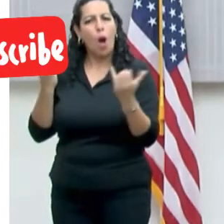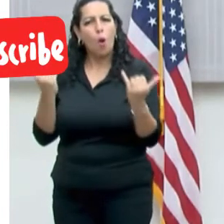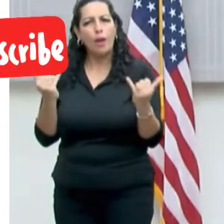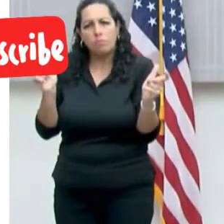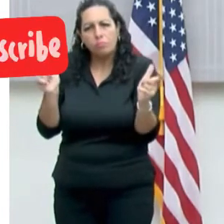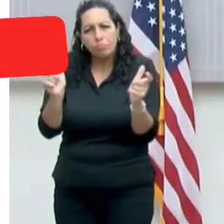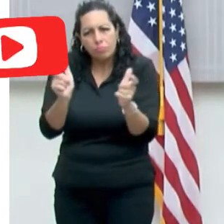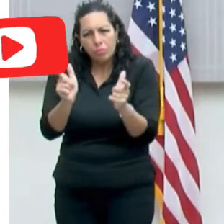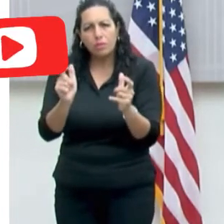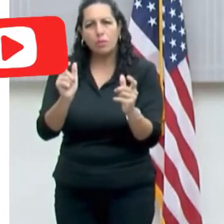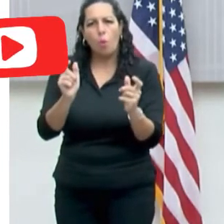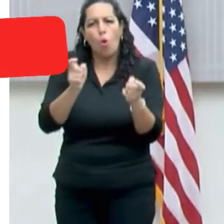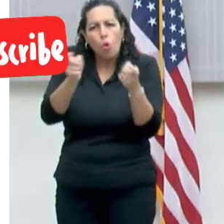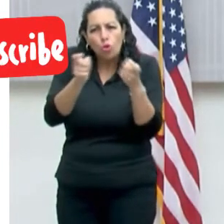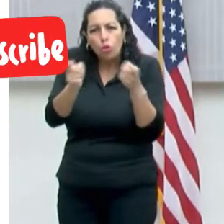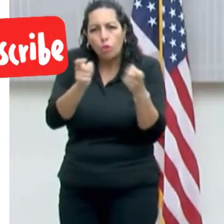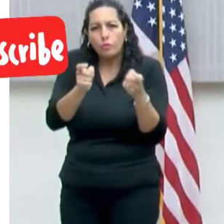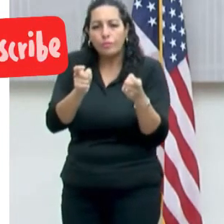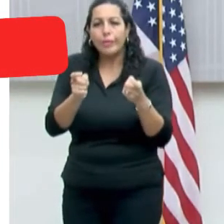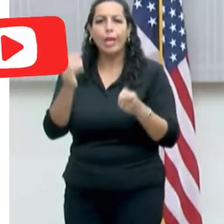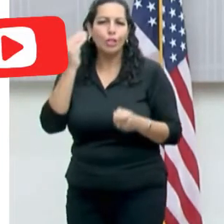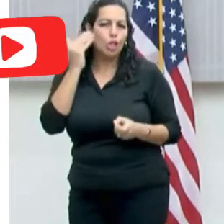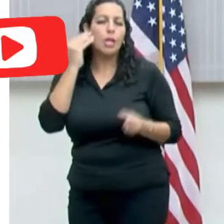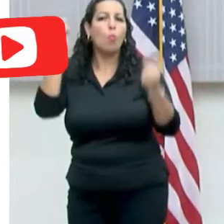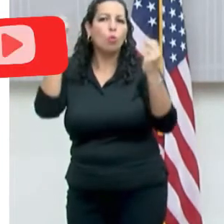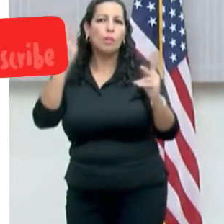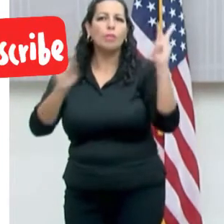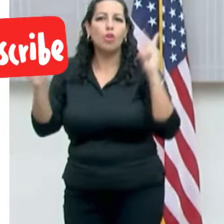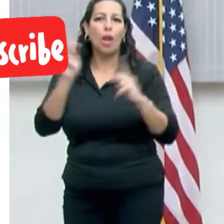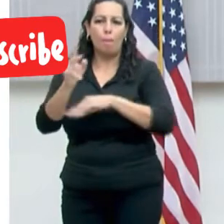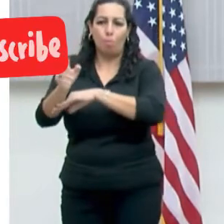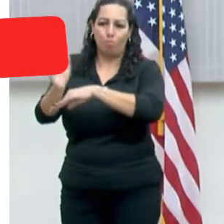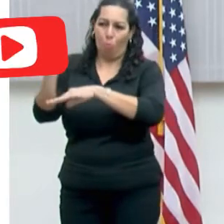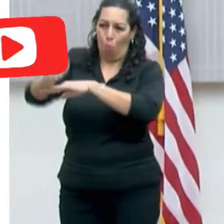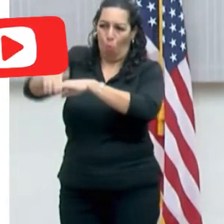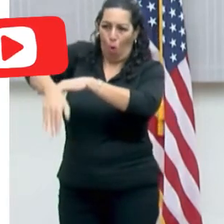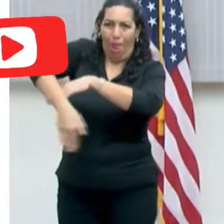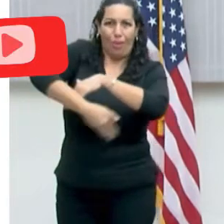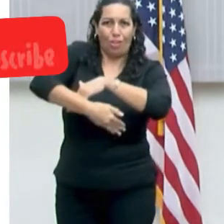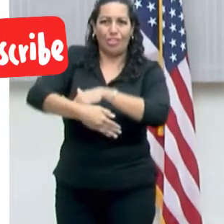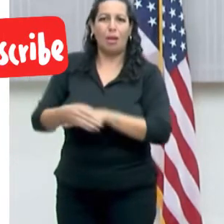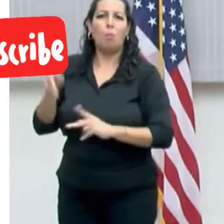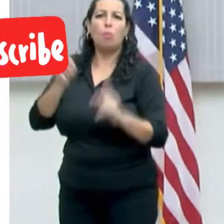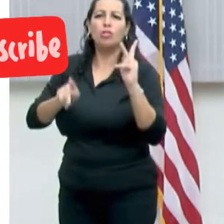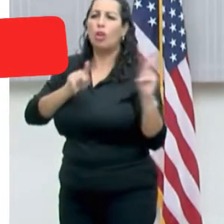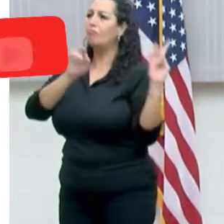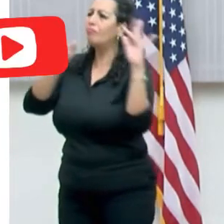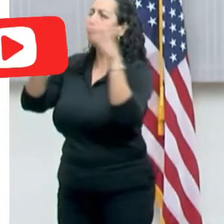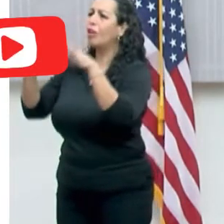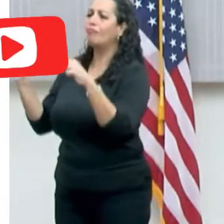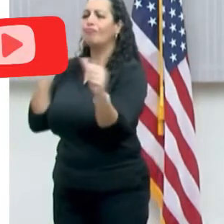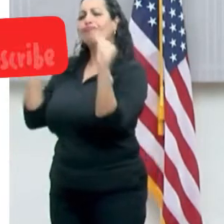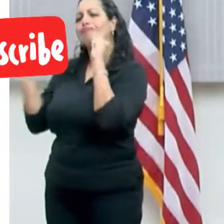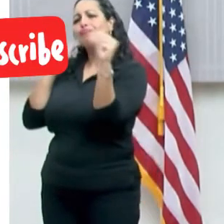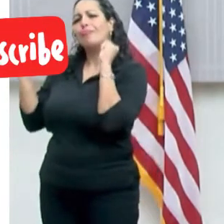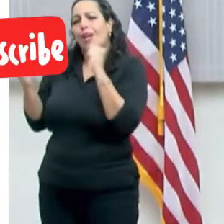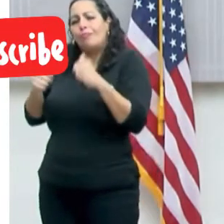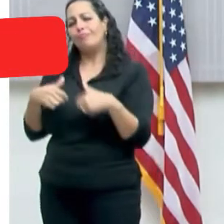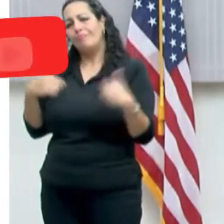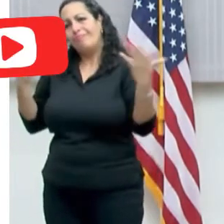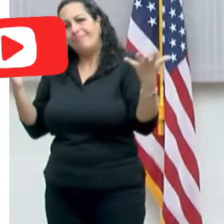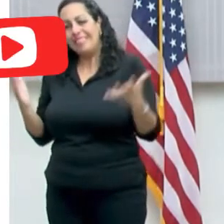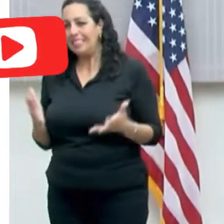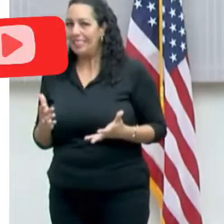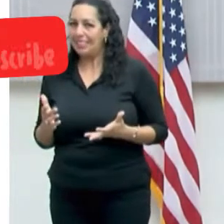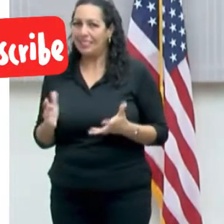horas de la noche se promueven las aglomeraciones y el consumo de alcohol puede causar que la gente baje la guardia. Por eso